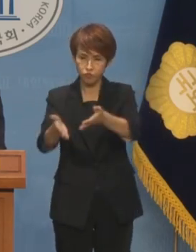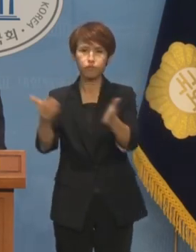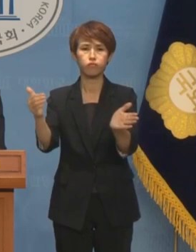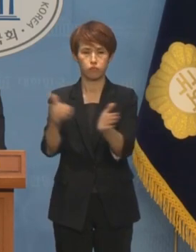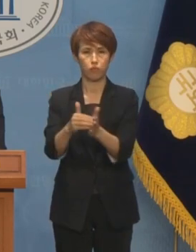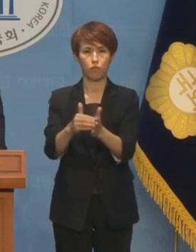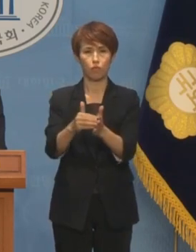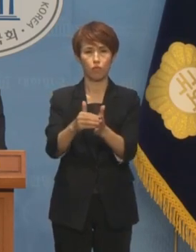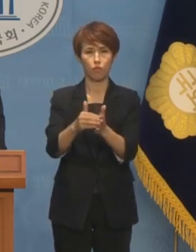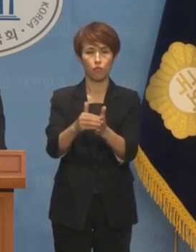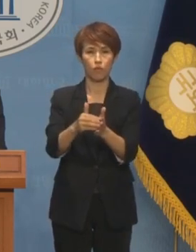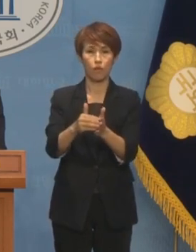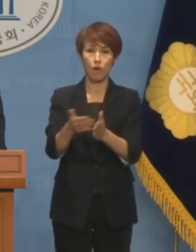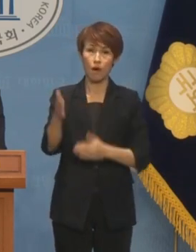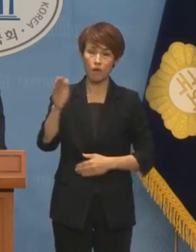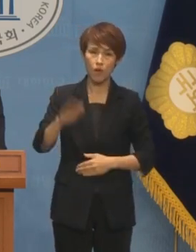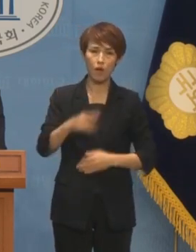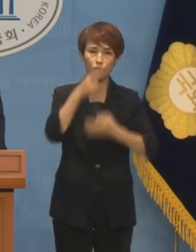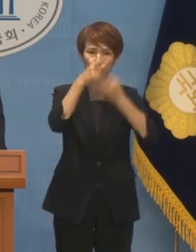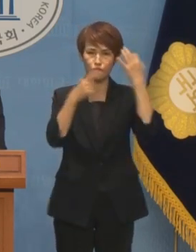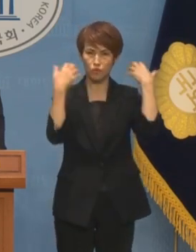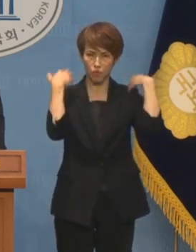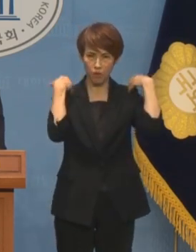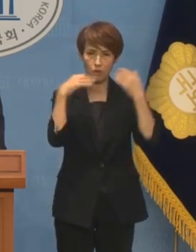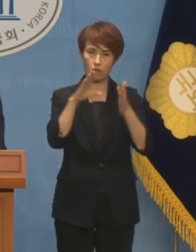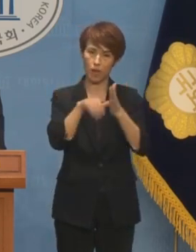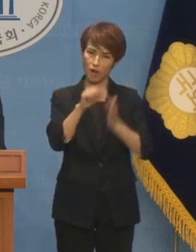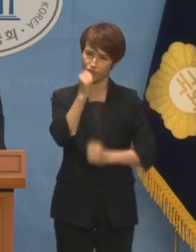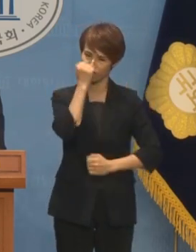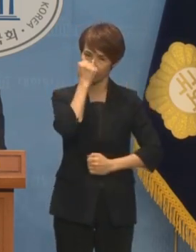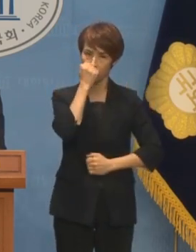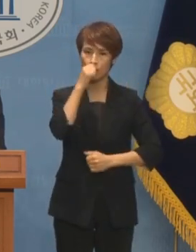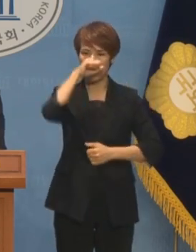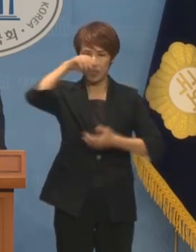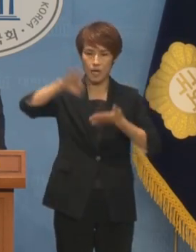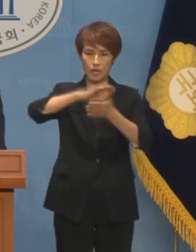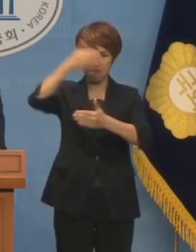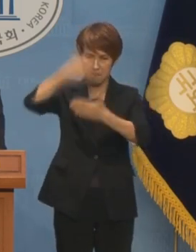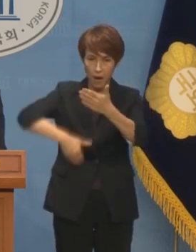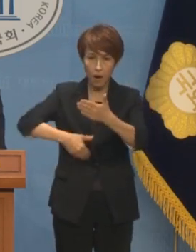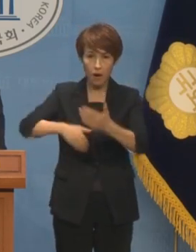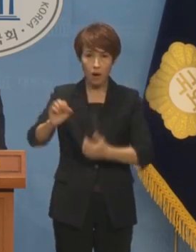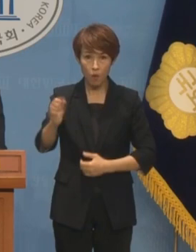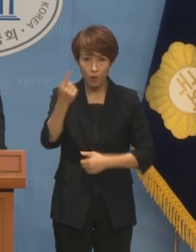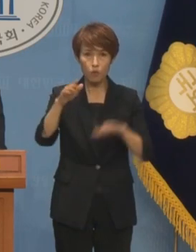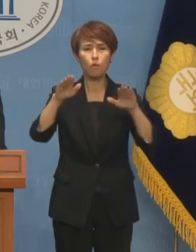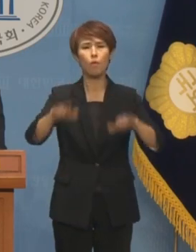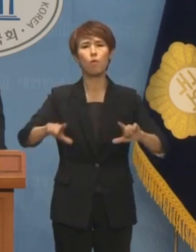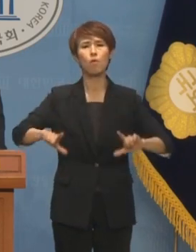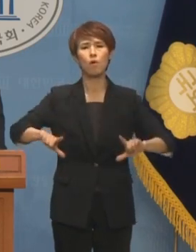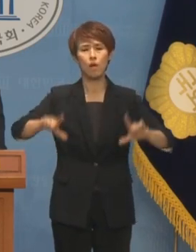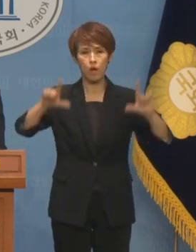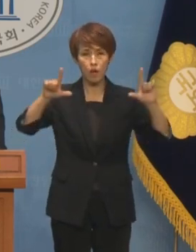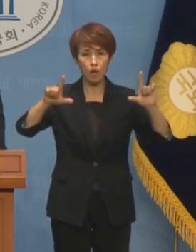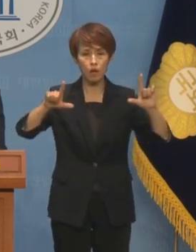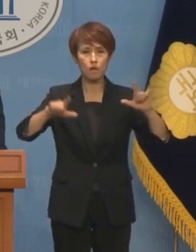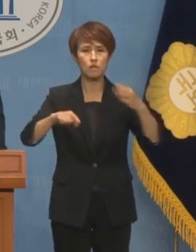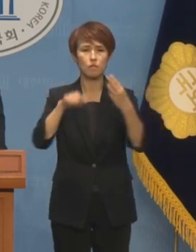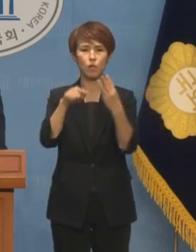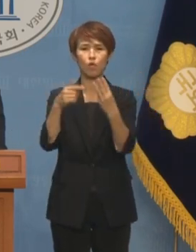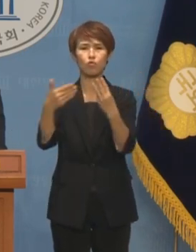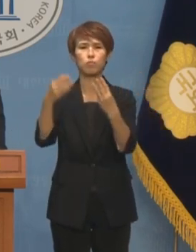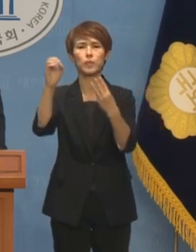하지만 윤석열 정권의 막무가내 삭감에 올해 정부안 기준 3.9